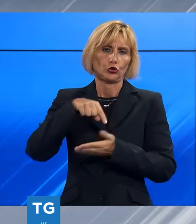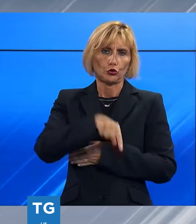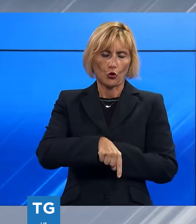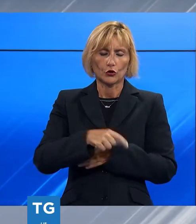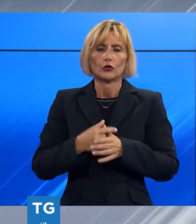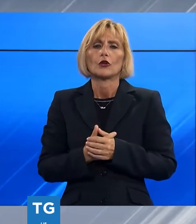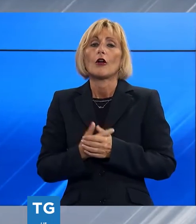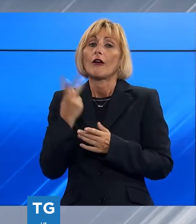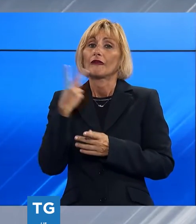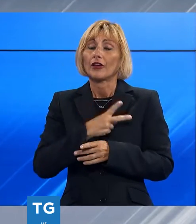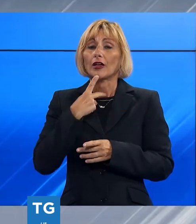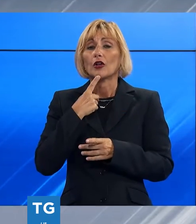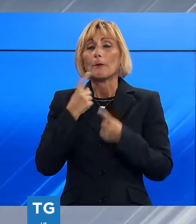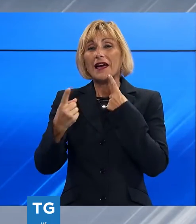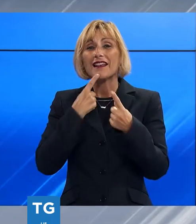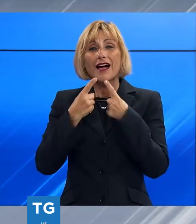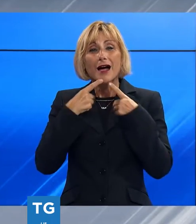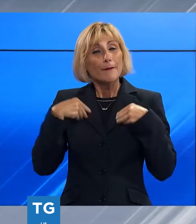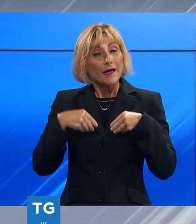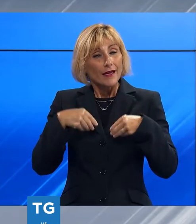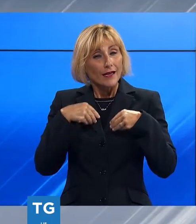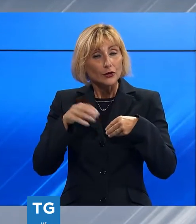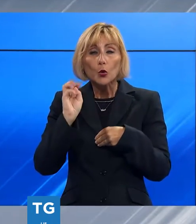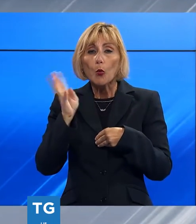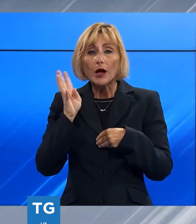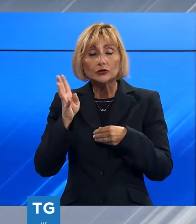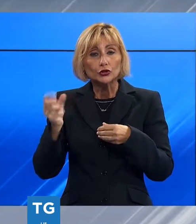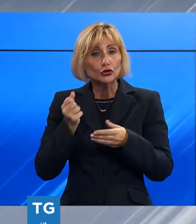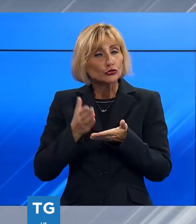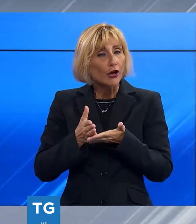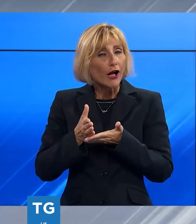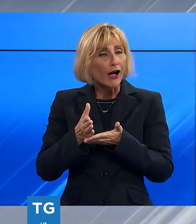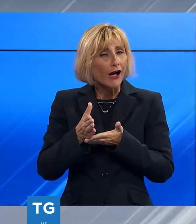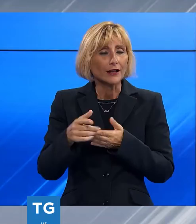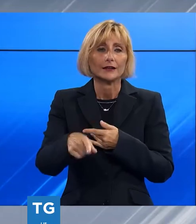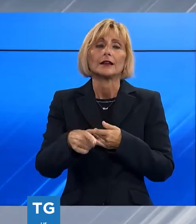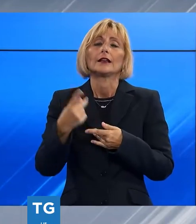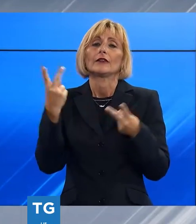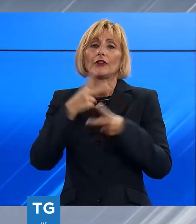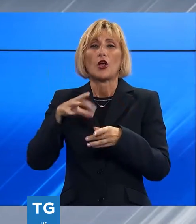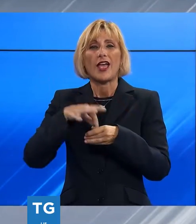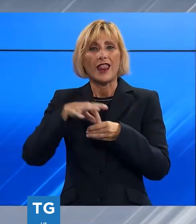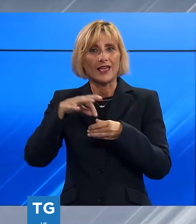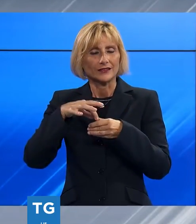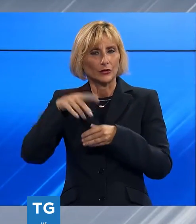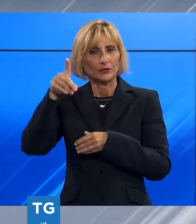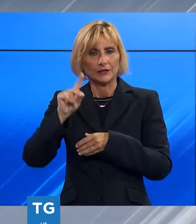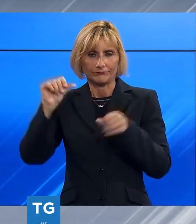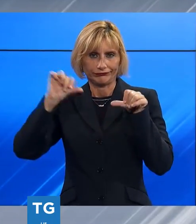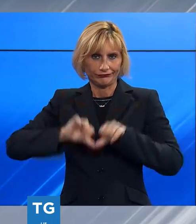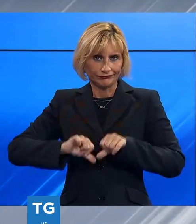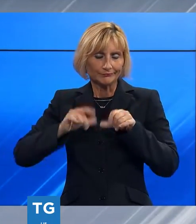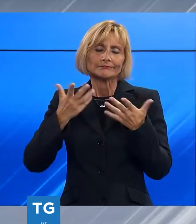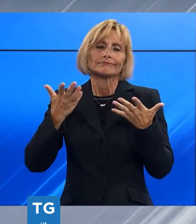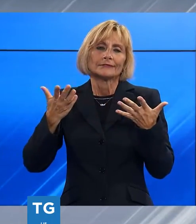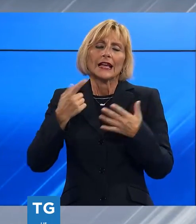chiude una militanza parlamentare di 14 anni. Sulle elezioni che hanno visto sconfitto lui e il suo partito non ha dubbi. Il PD ha